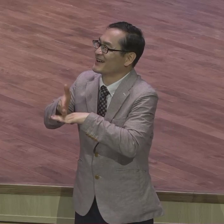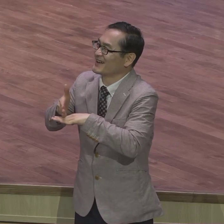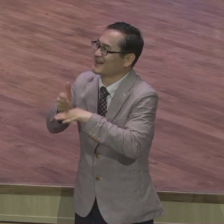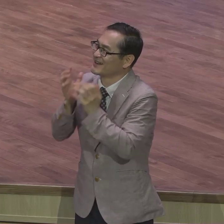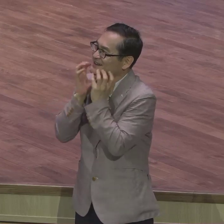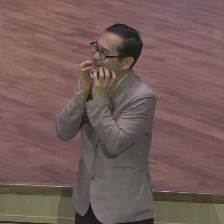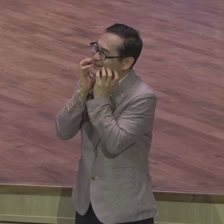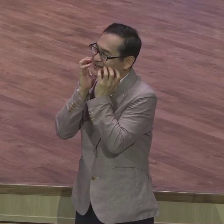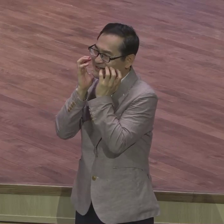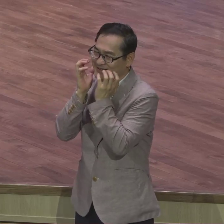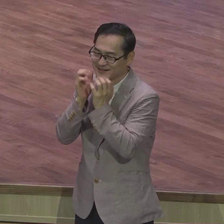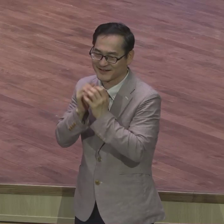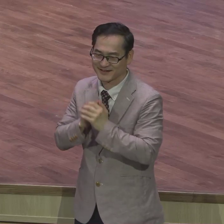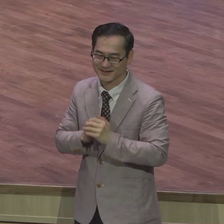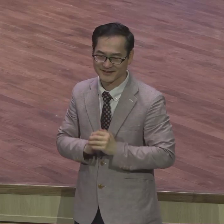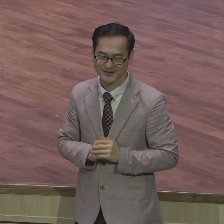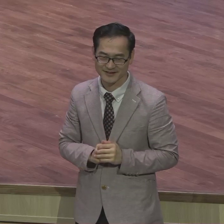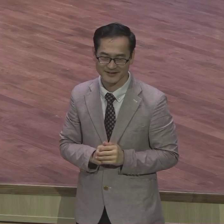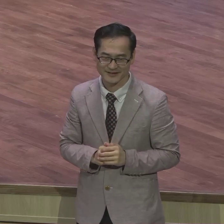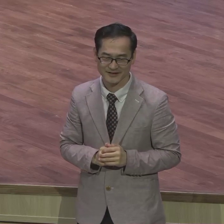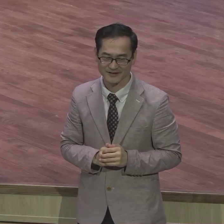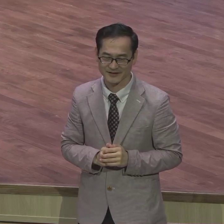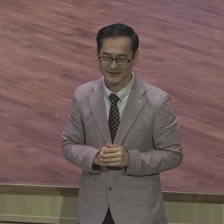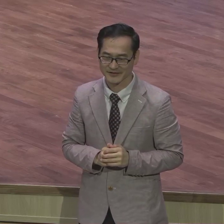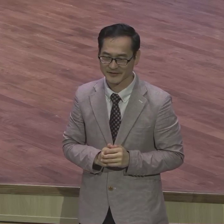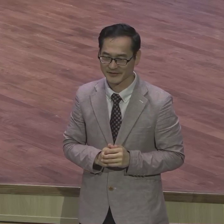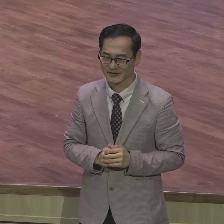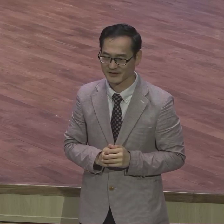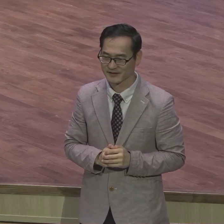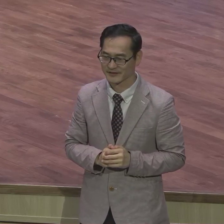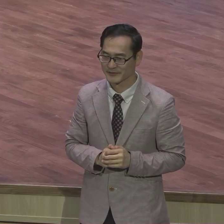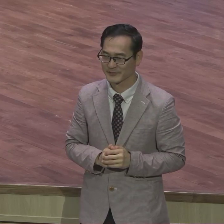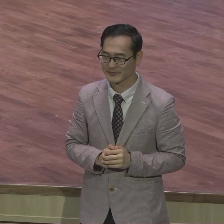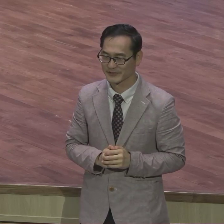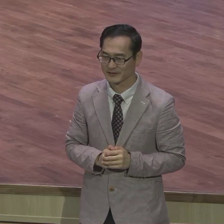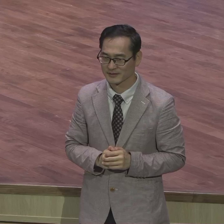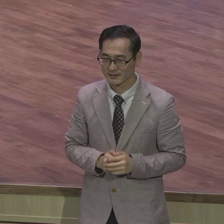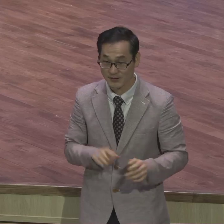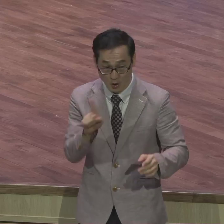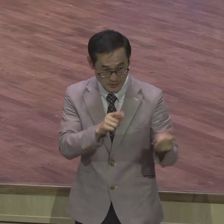또 막 그냥 힘들게 한다고 주위에 어떻게 이런 왜 술을 붙여서 이렇게 하는 게 아니에요